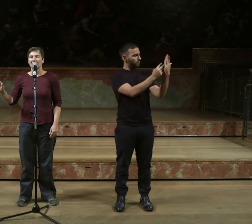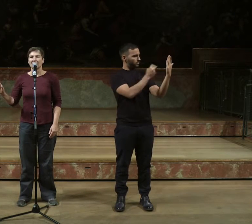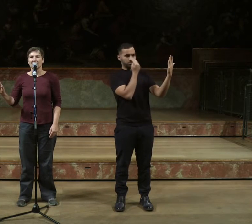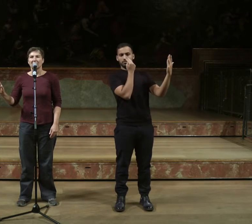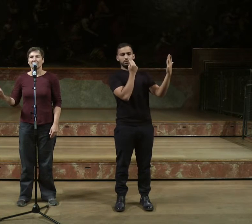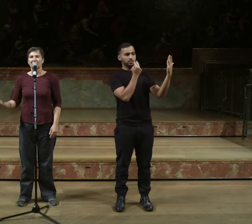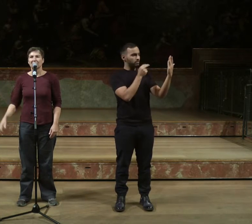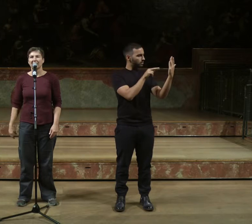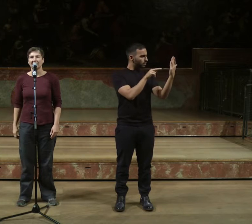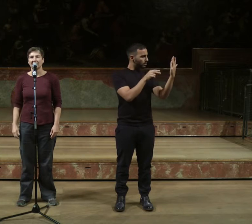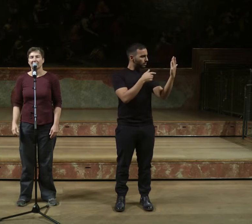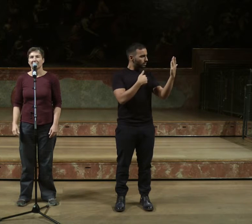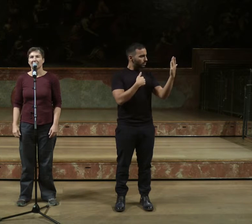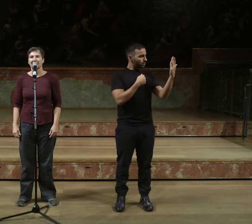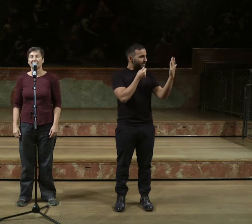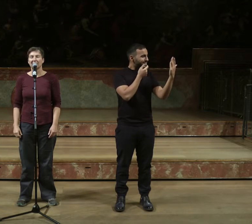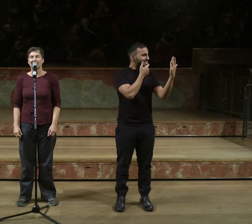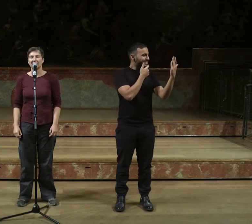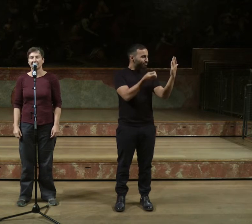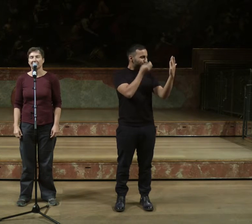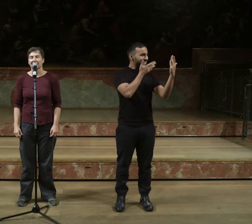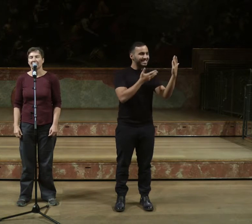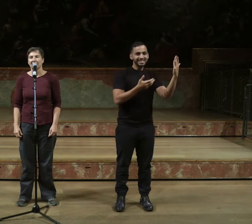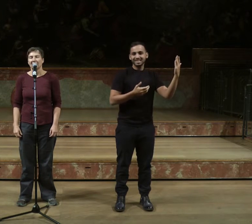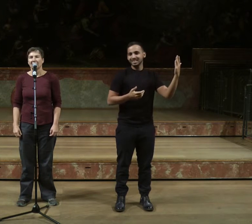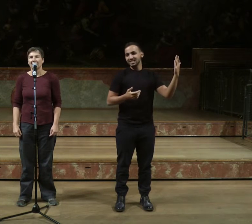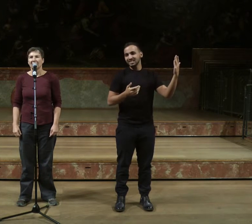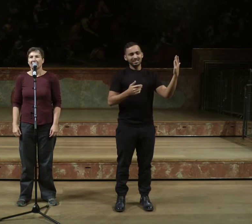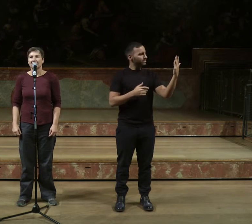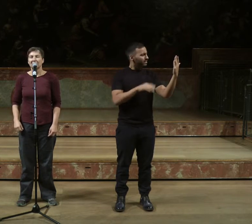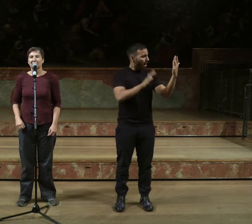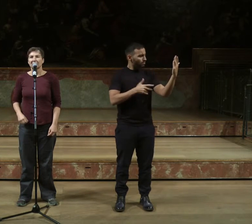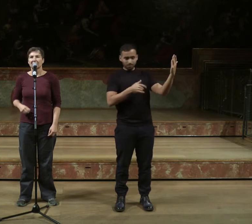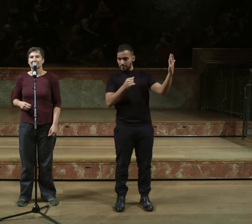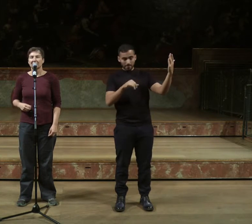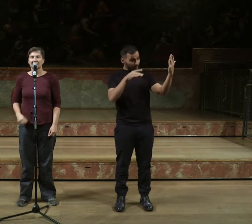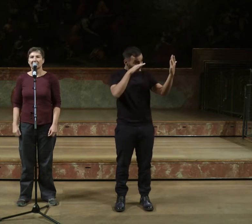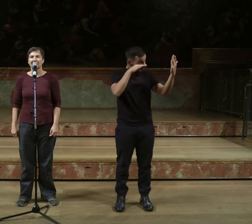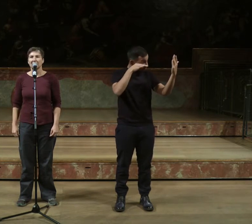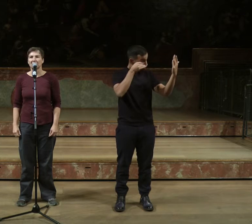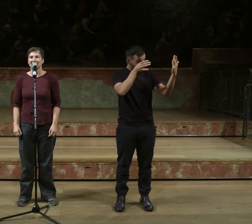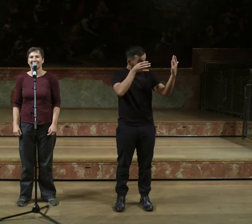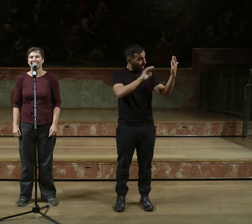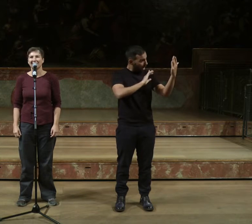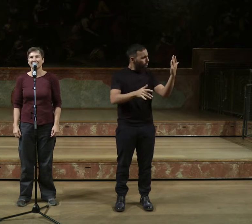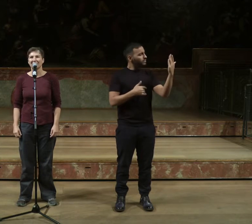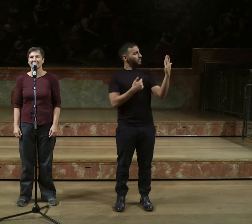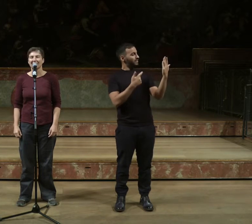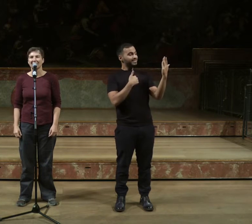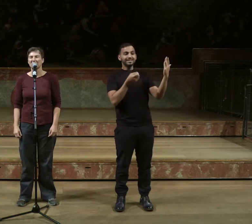hör auf zu lächeln, gefalle nicht, wisch dir die Tränen ab, wenn es nichts zu lachen gibt.